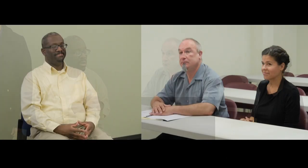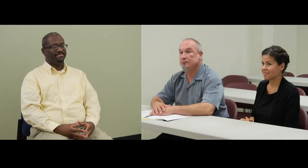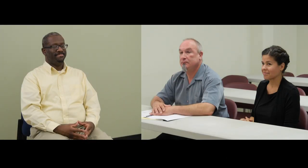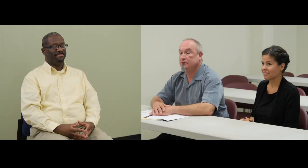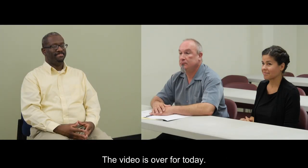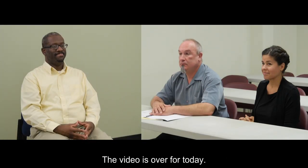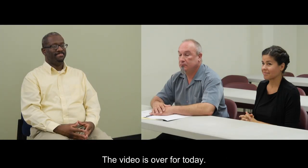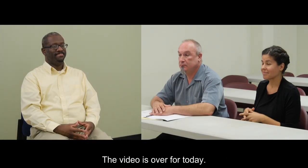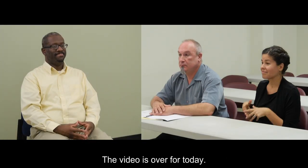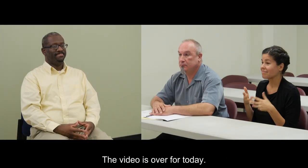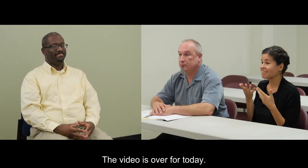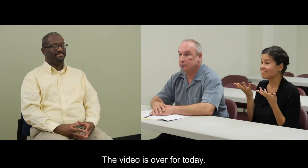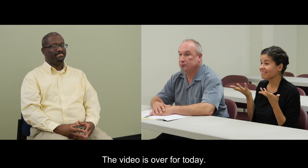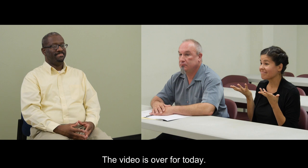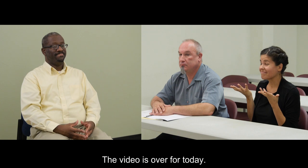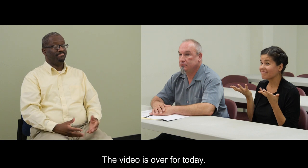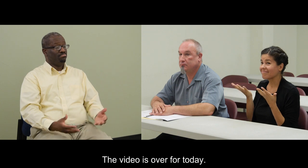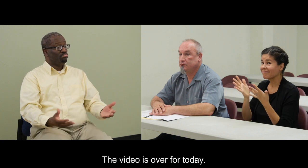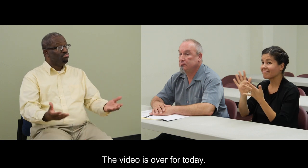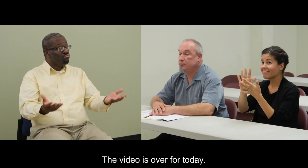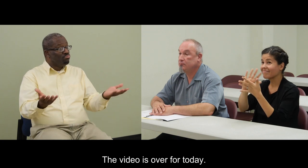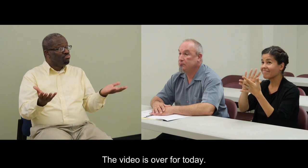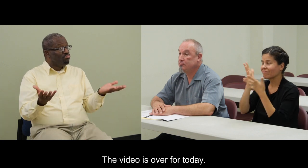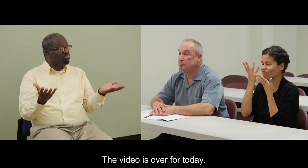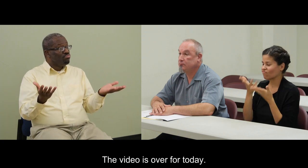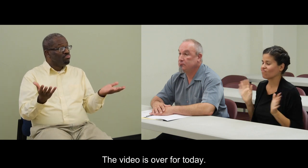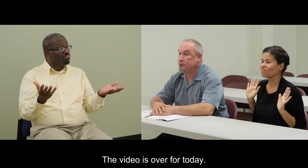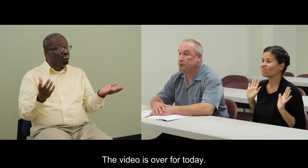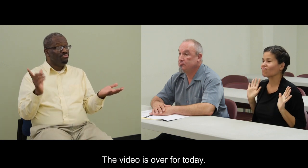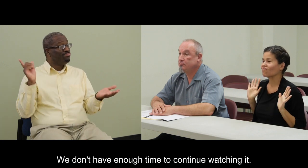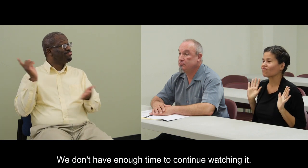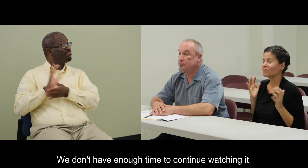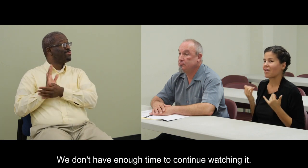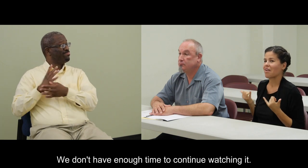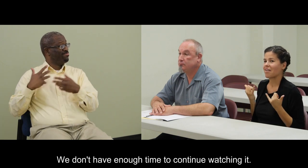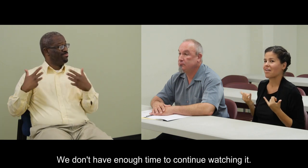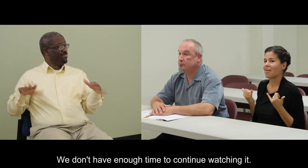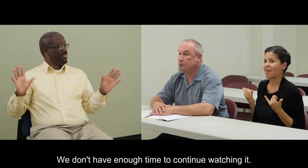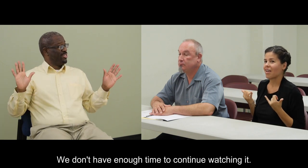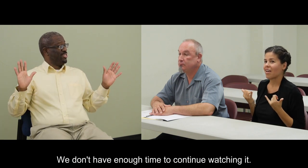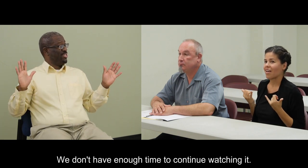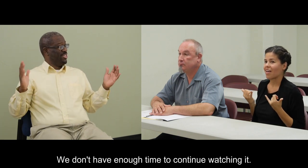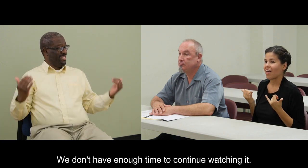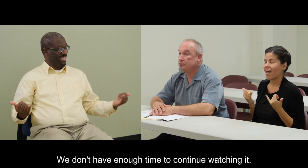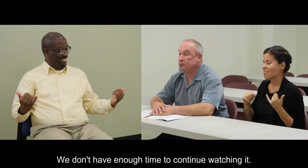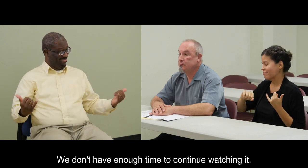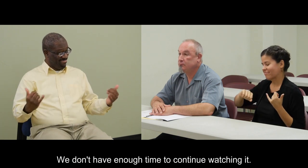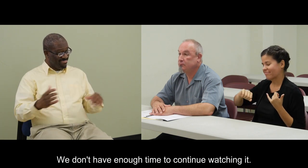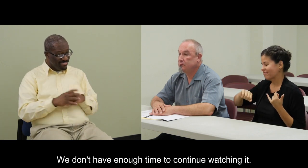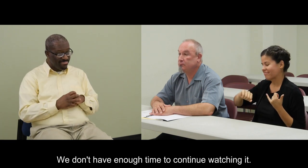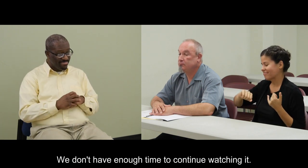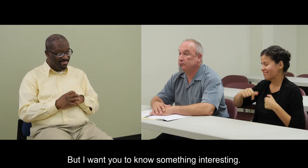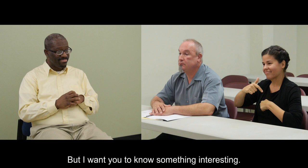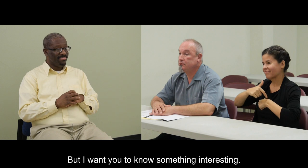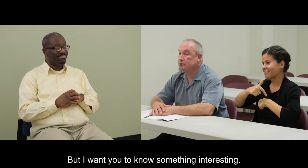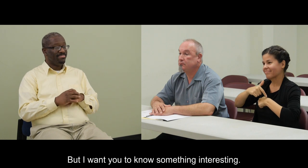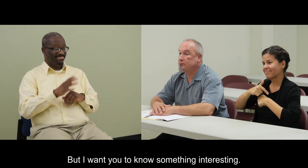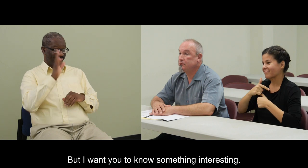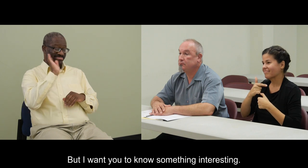Bueno, la película ha terminado por el día de hoy. No tenemos tiempo suficiente para seguirla viendo. Pero quiero que